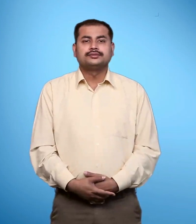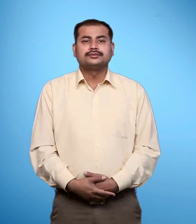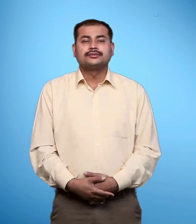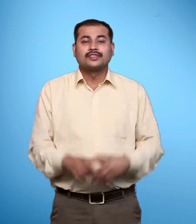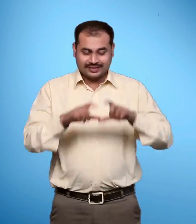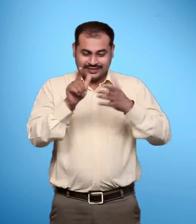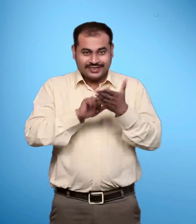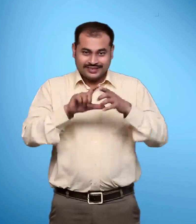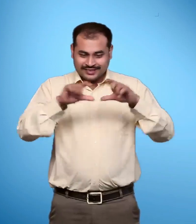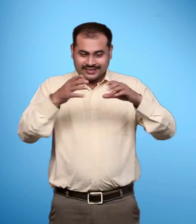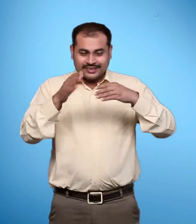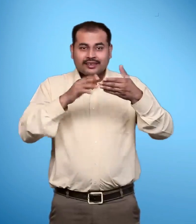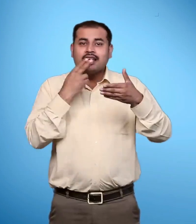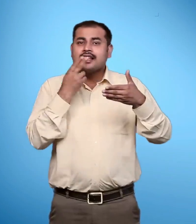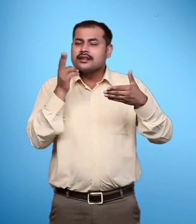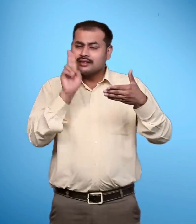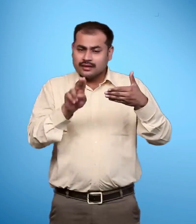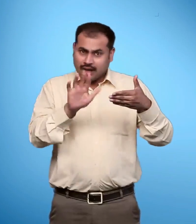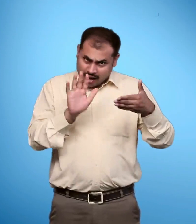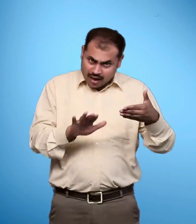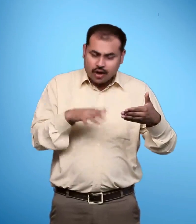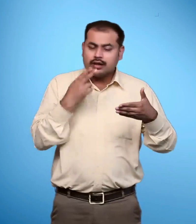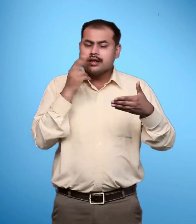तुमने उस पर डाक टिकेट लगाया है की नहीं आदी